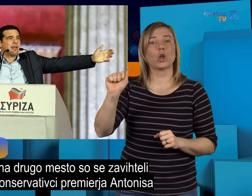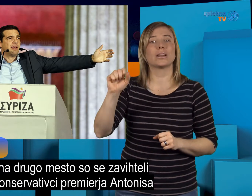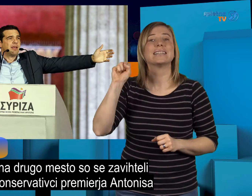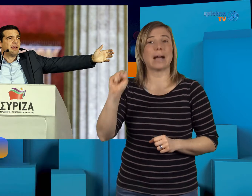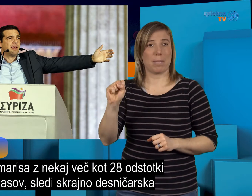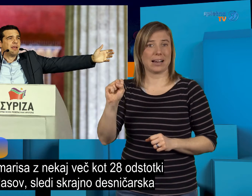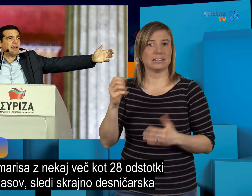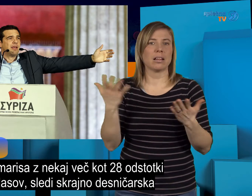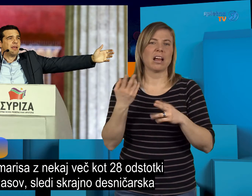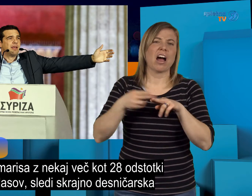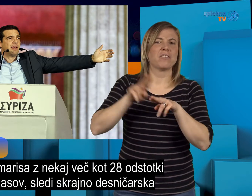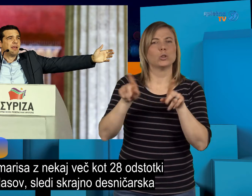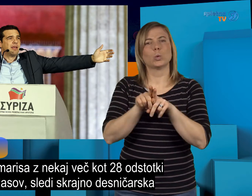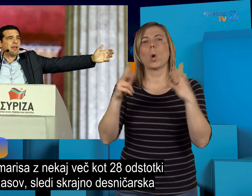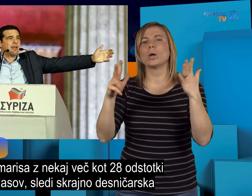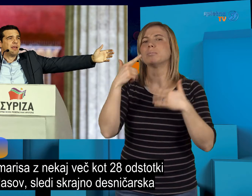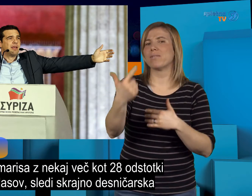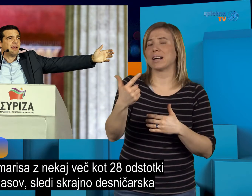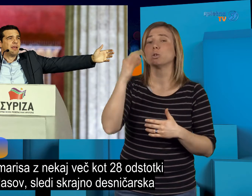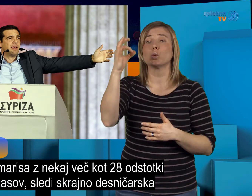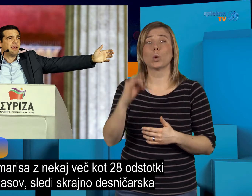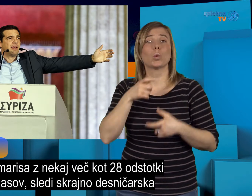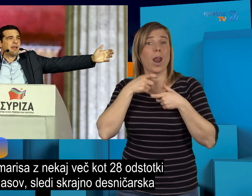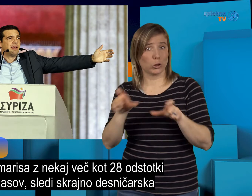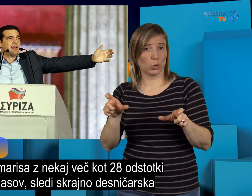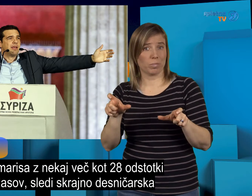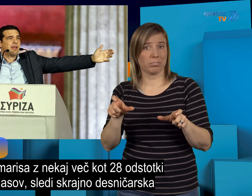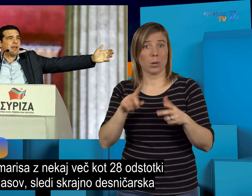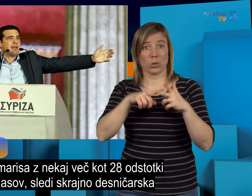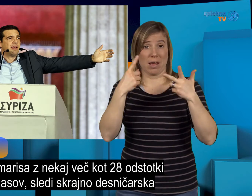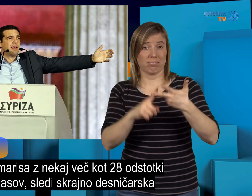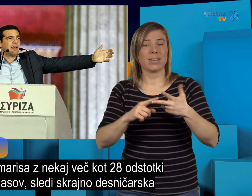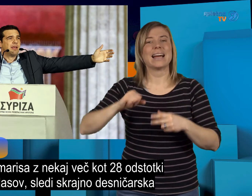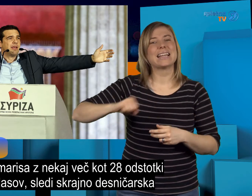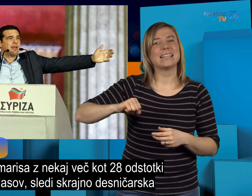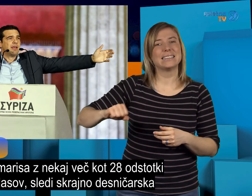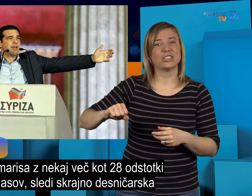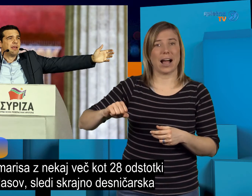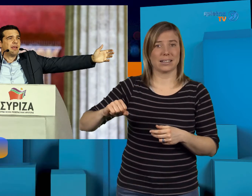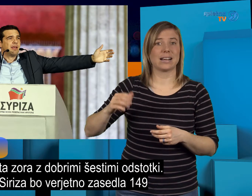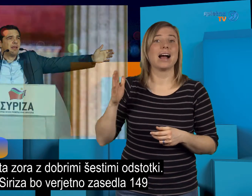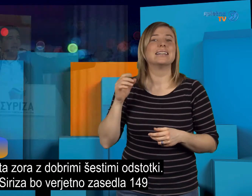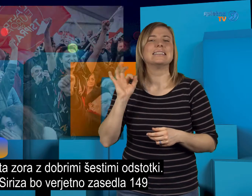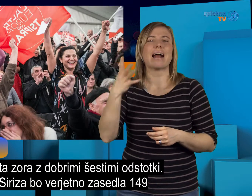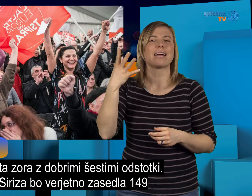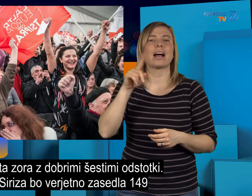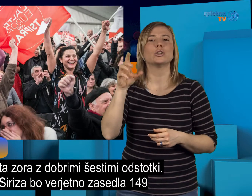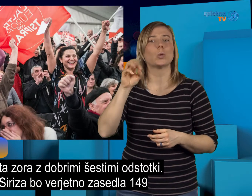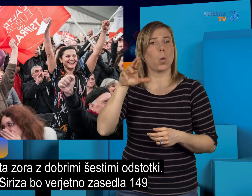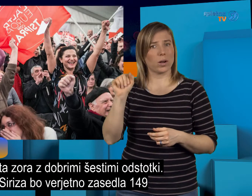Samarasa z nekaj več kot 28 odstotki glasov. Sledi skrajno desničarska Zlata Zora z dobrimi šestimi